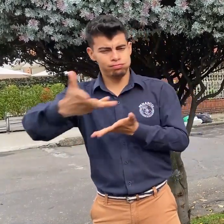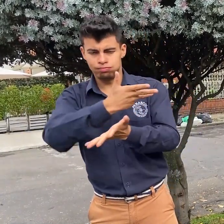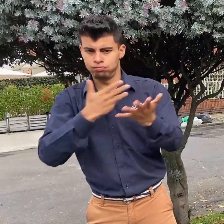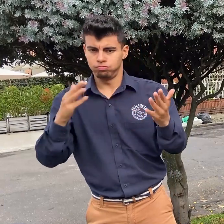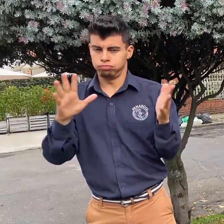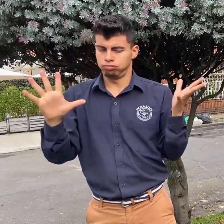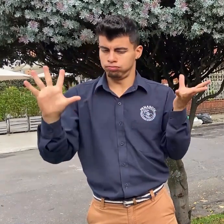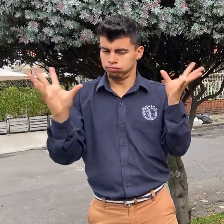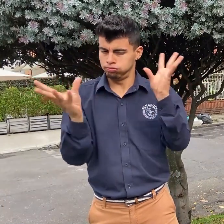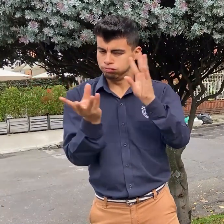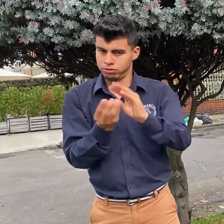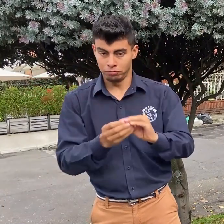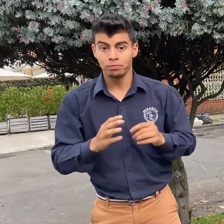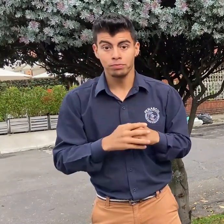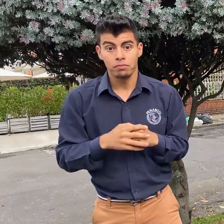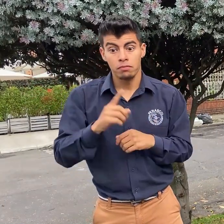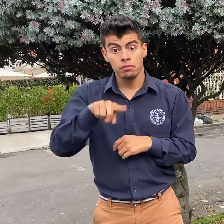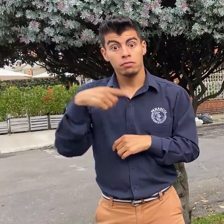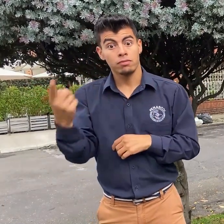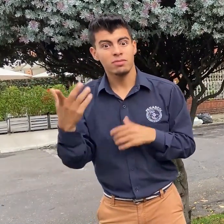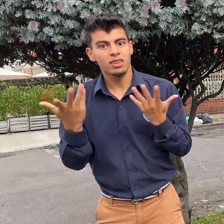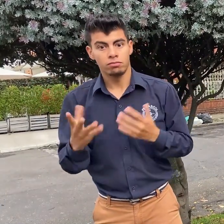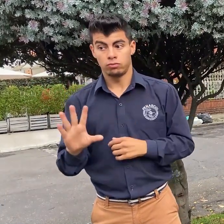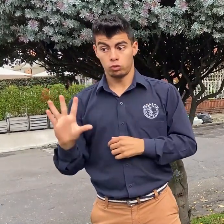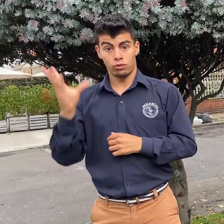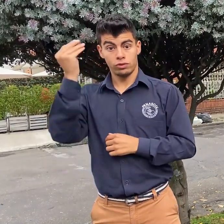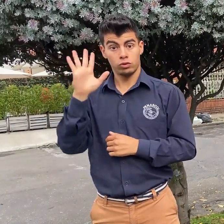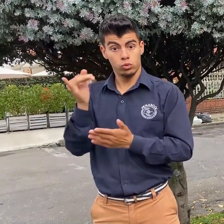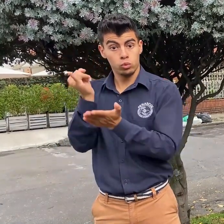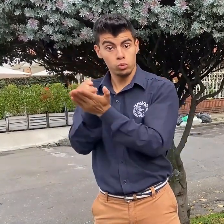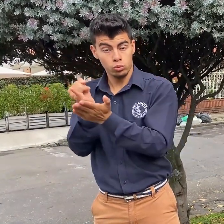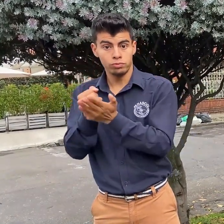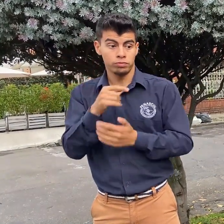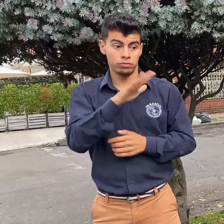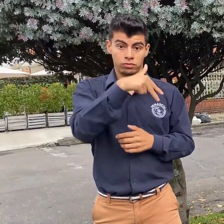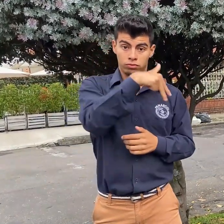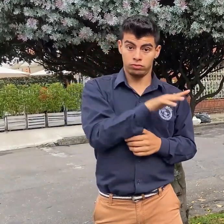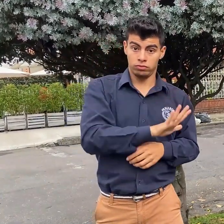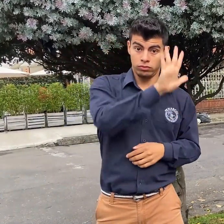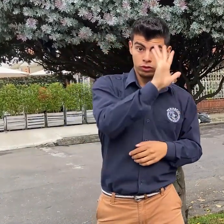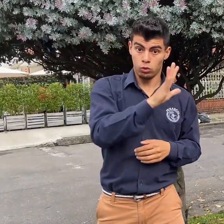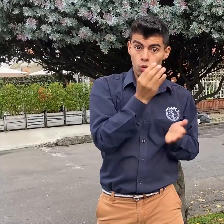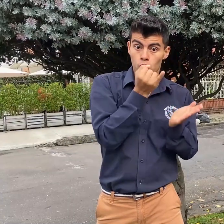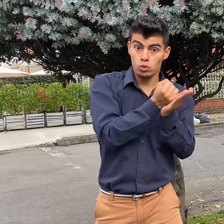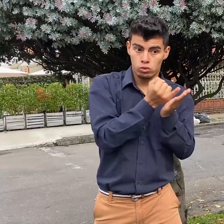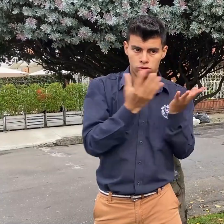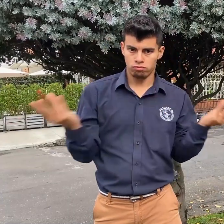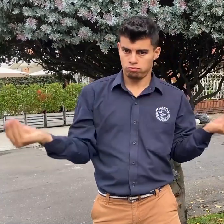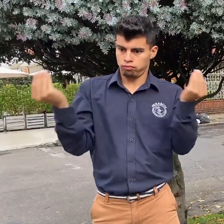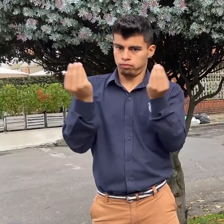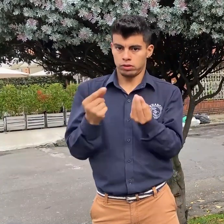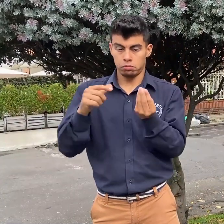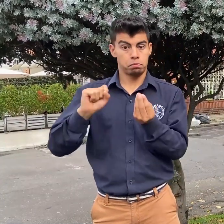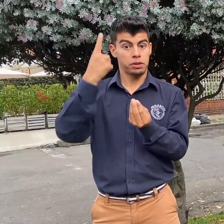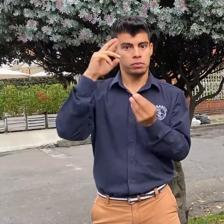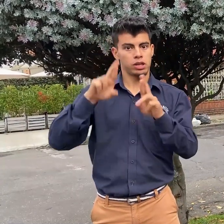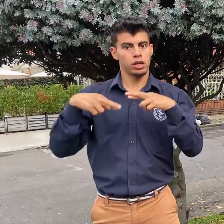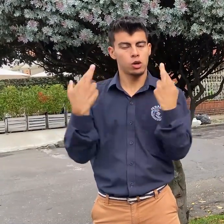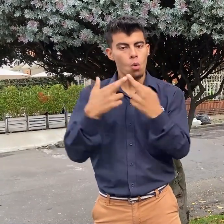plantear sus inquietudes y discutir sobre los temas expuestos. Después la Junta de la WFD seccional Jóvenes y la Junta de la Comisión Nacional